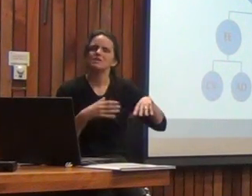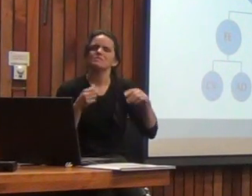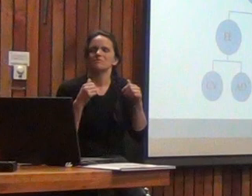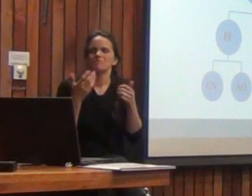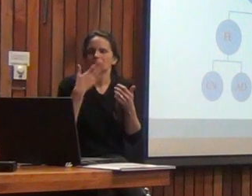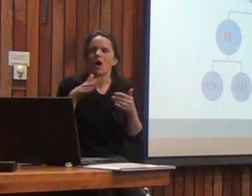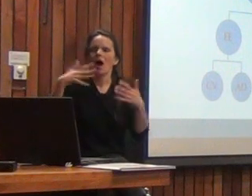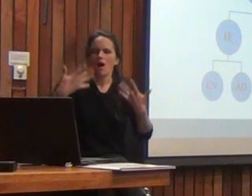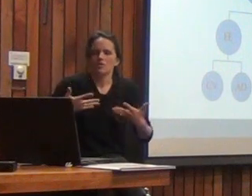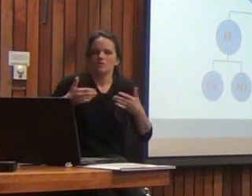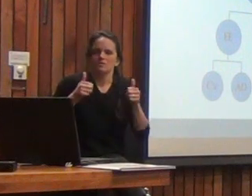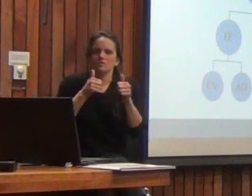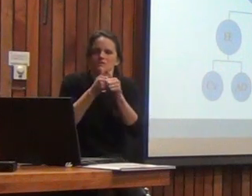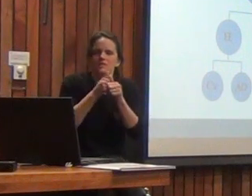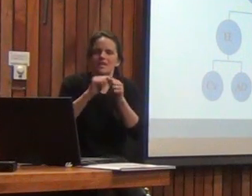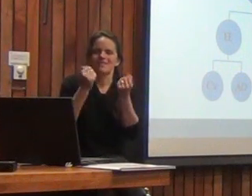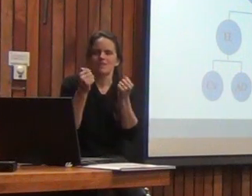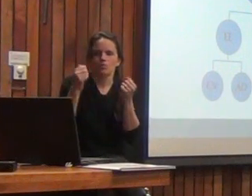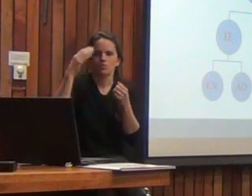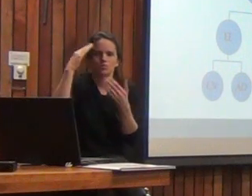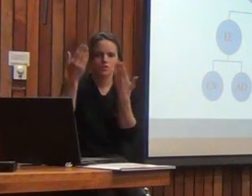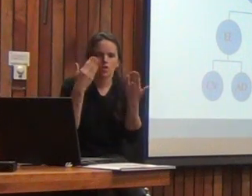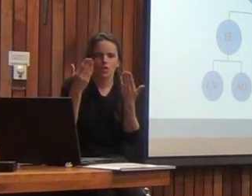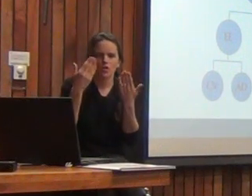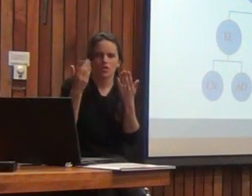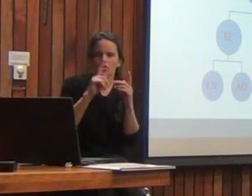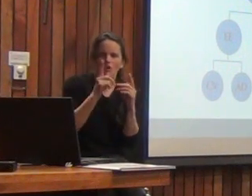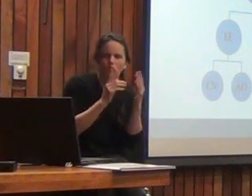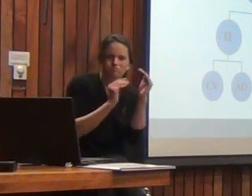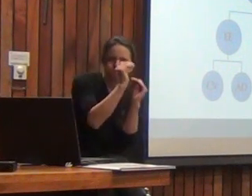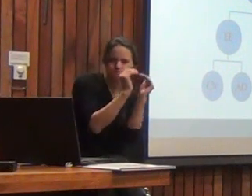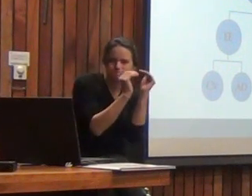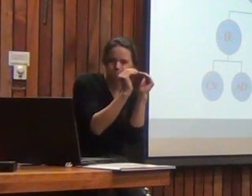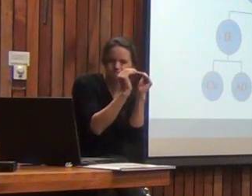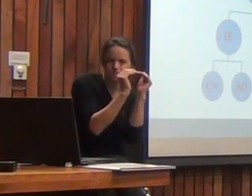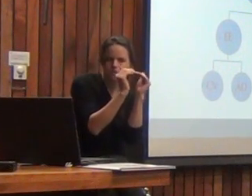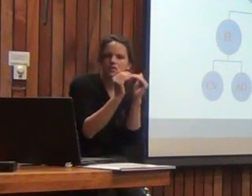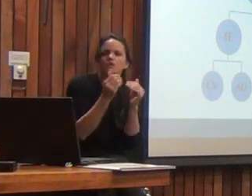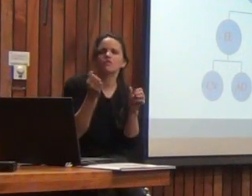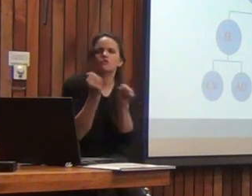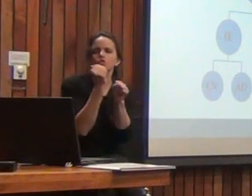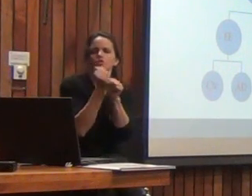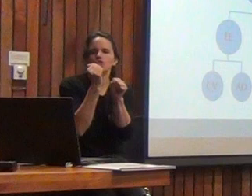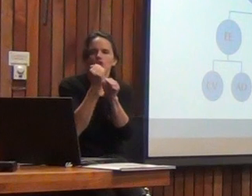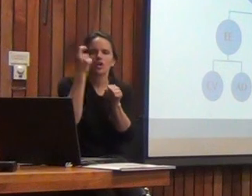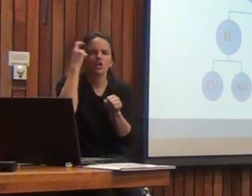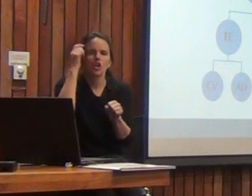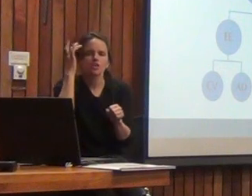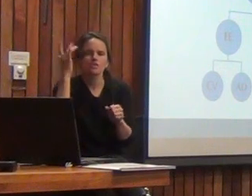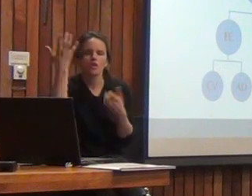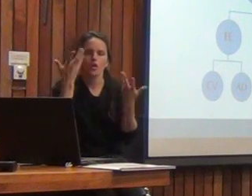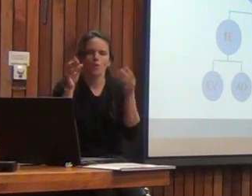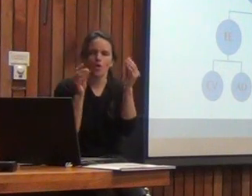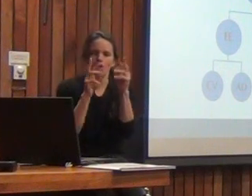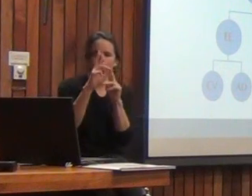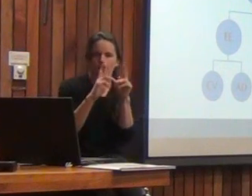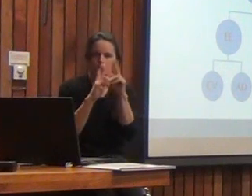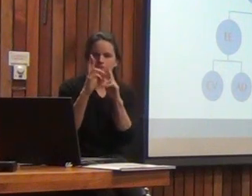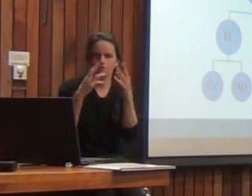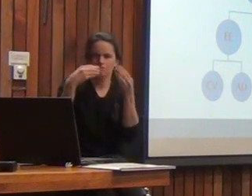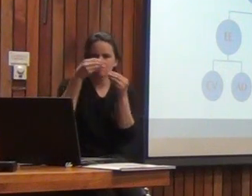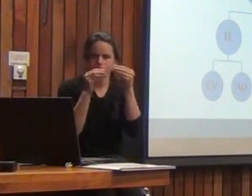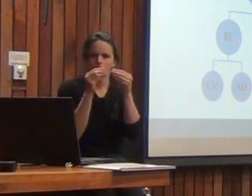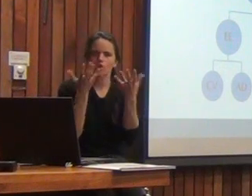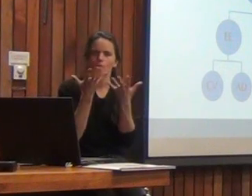acerca mucho más a un modelo neuropsicológico que a un modelo psicométrico, ¿ya? En realidad se habla de funciones cognitivas, cómo ellas se interrelacionan y cómo ellas